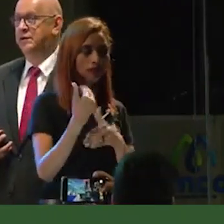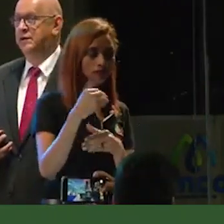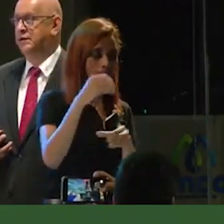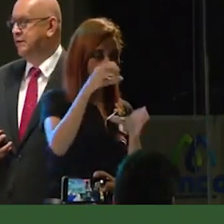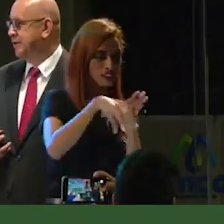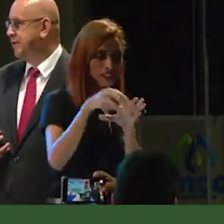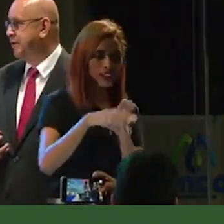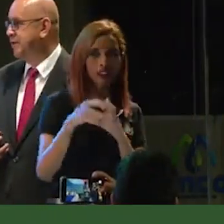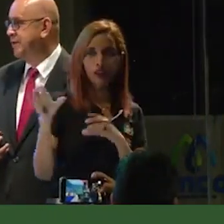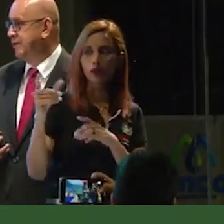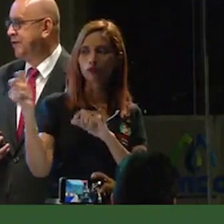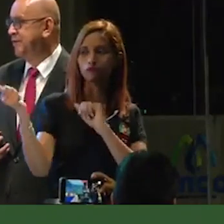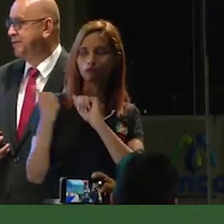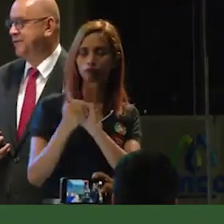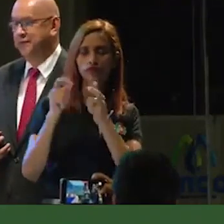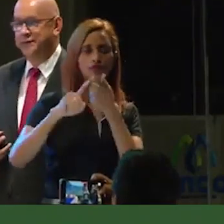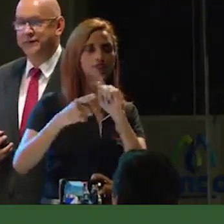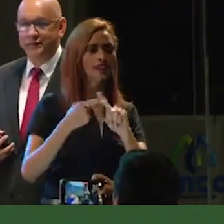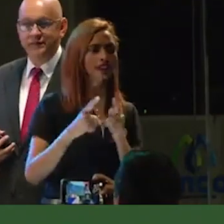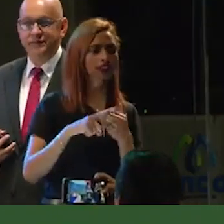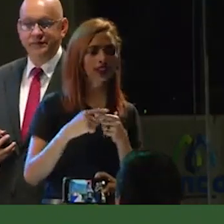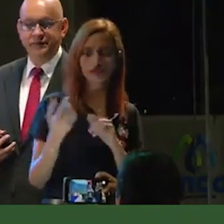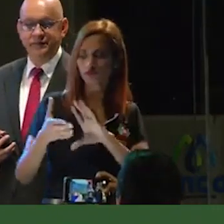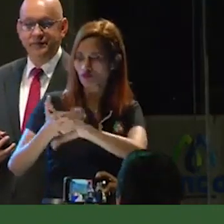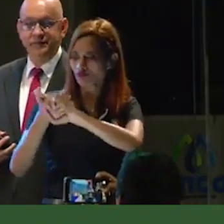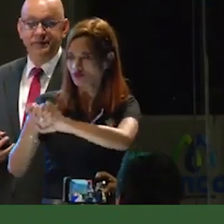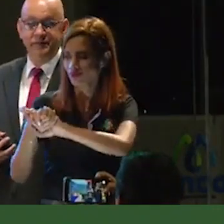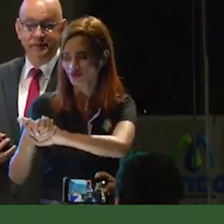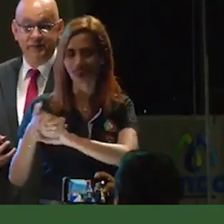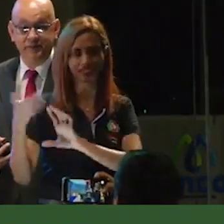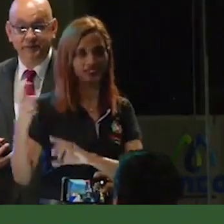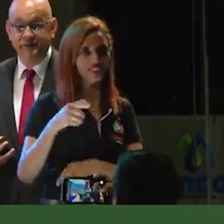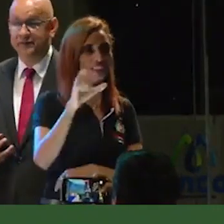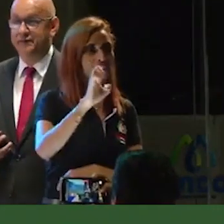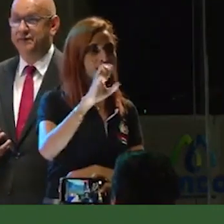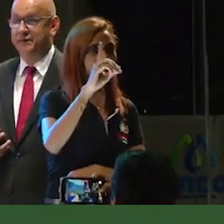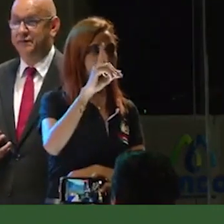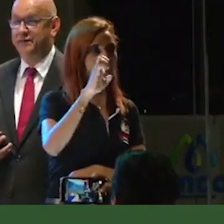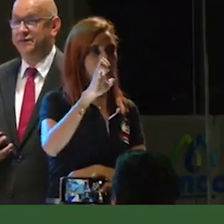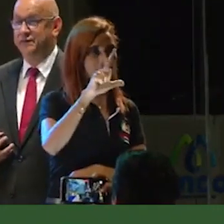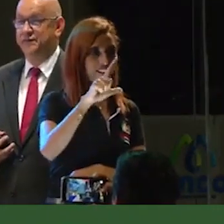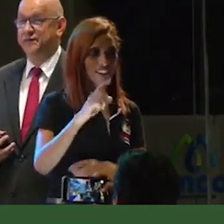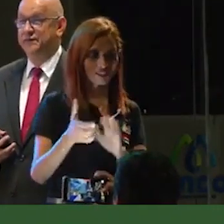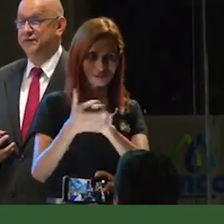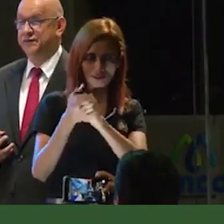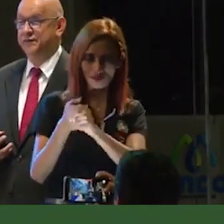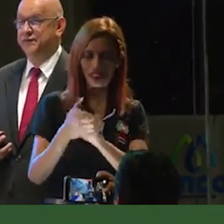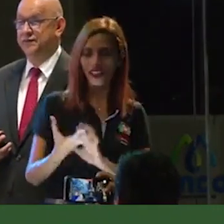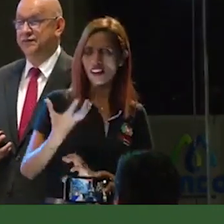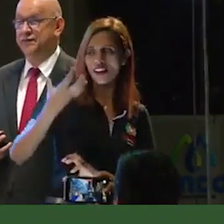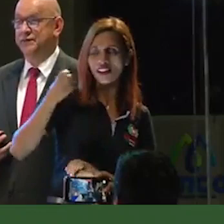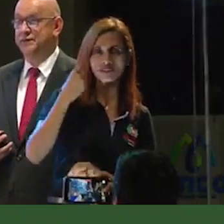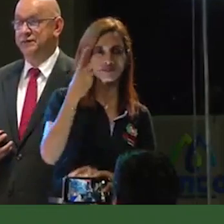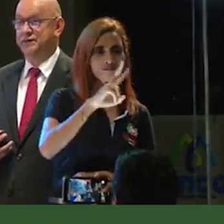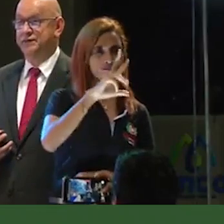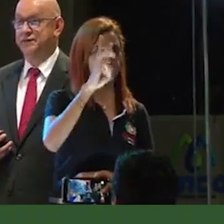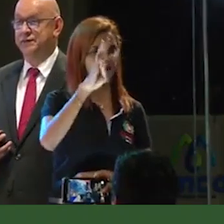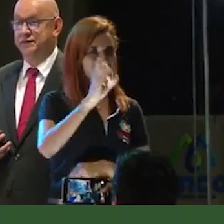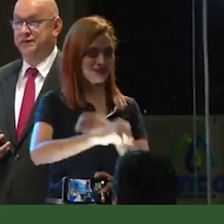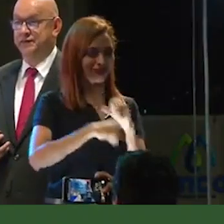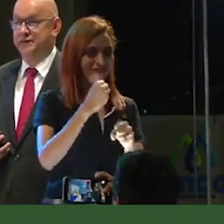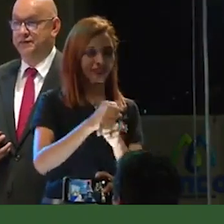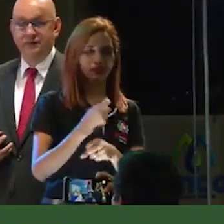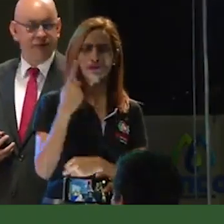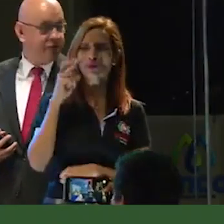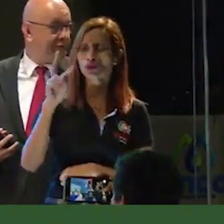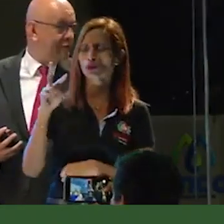Aguirre. Aquí lo acabé de saludar, protegiendo desde hace 23 años el agüita de los calarqueños. Entonces